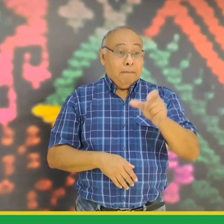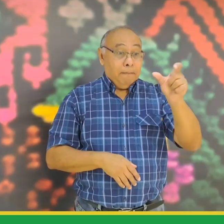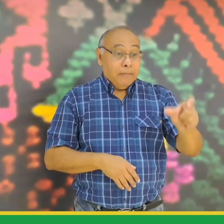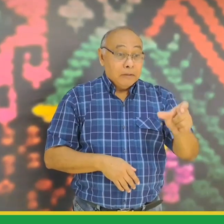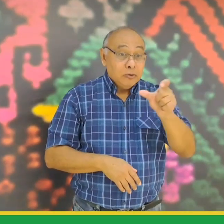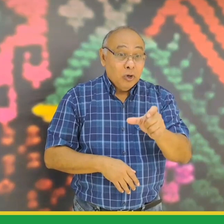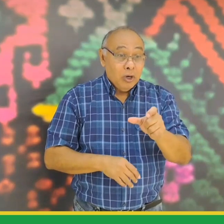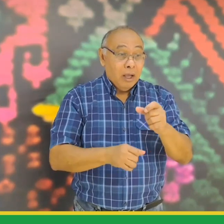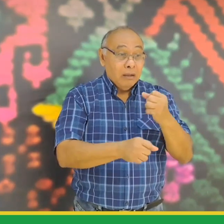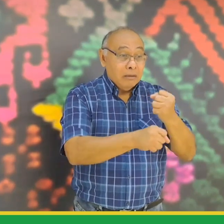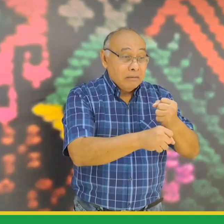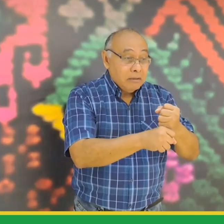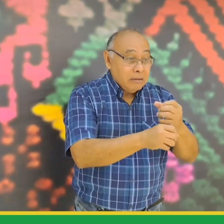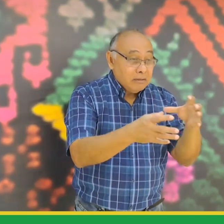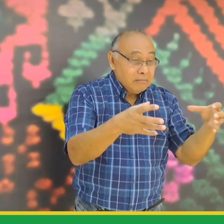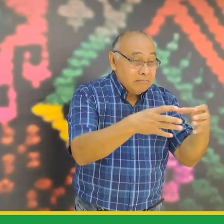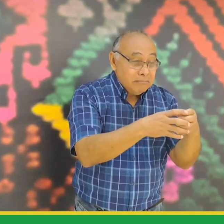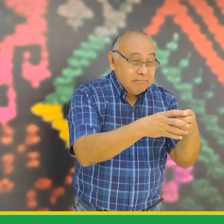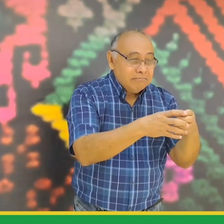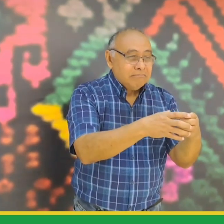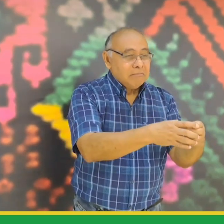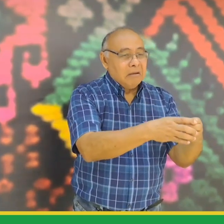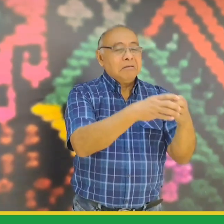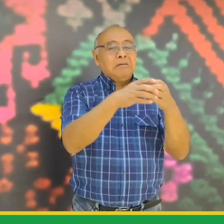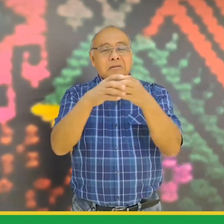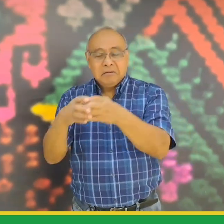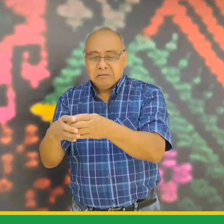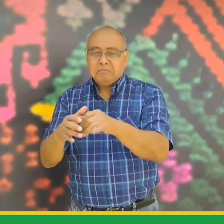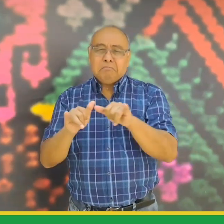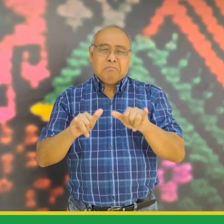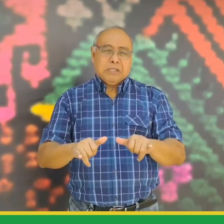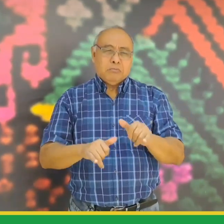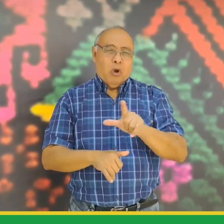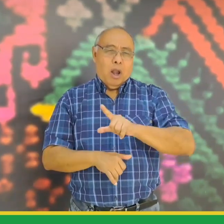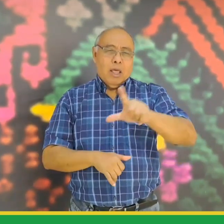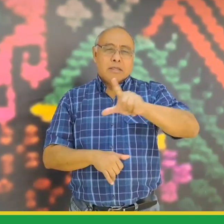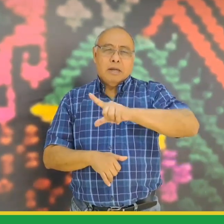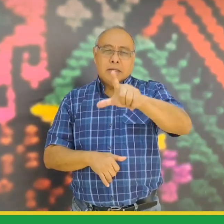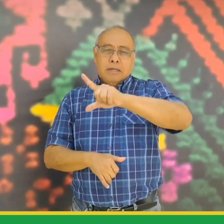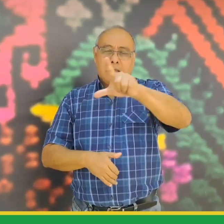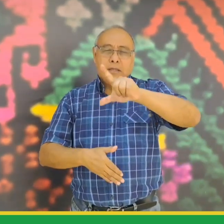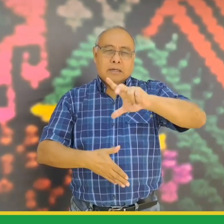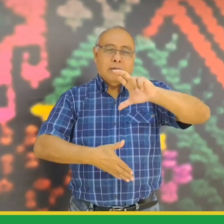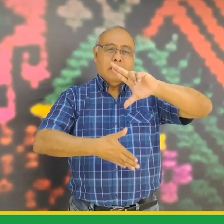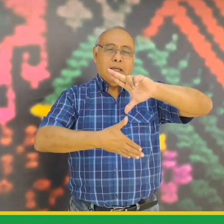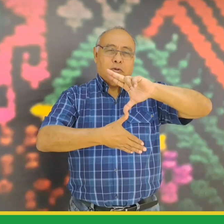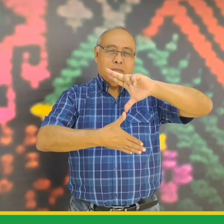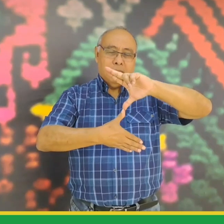las personas con las que se trabajó en los dos espacios son líderes de las organizaciones en latinoamérica